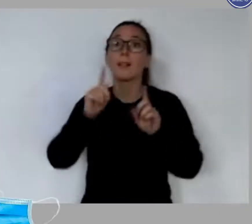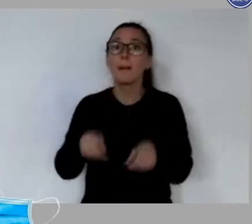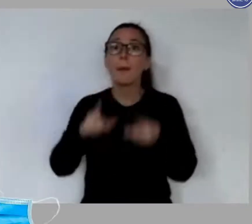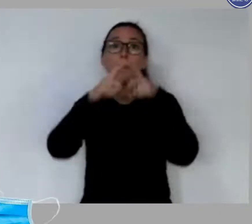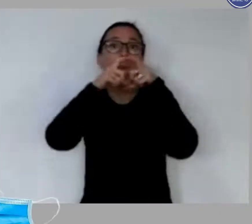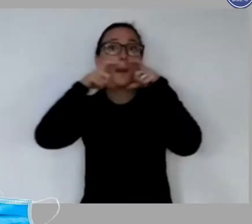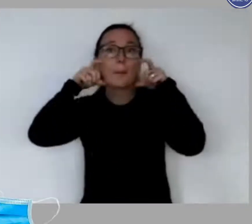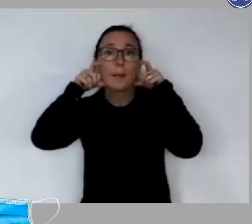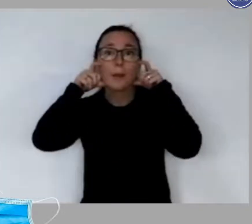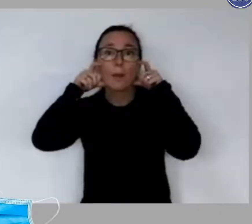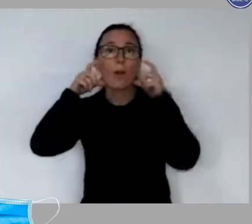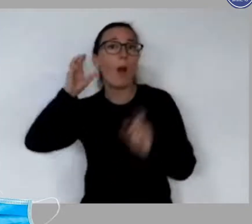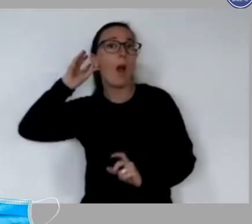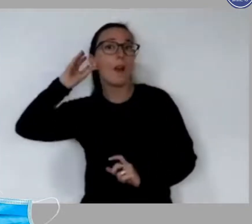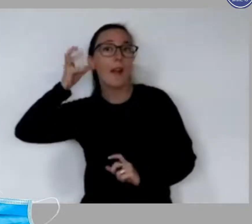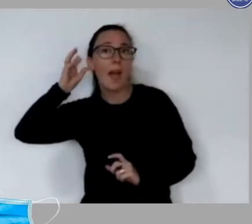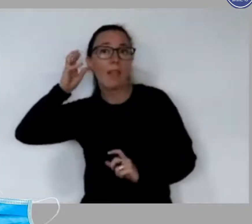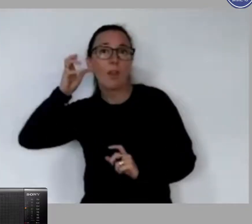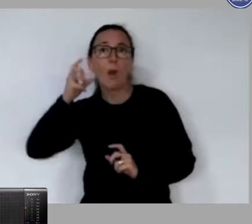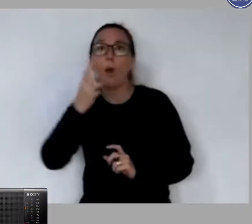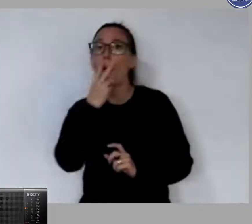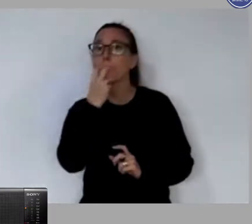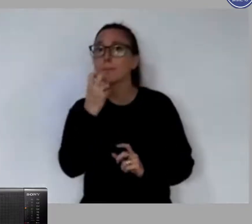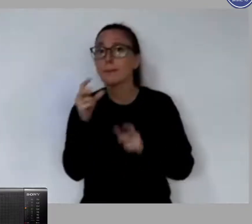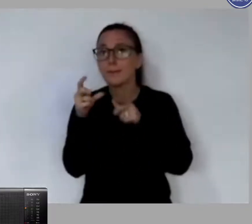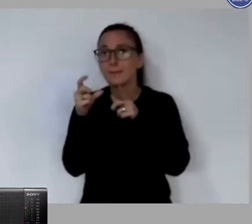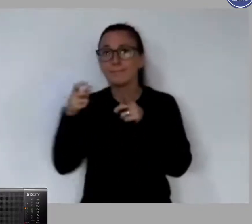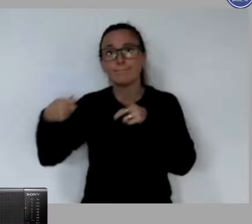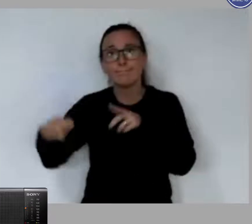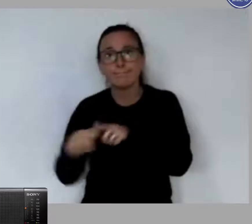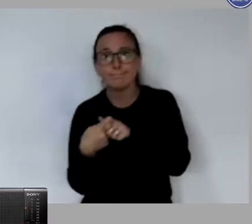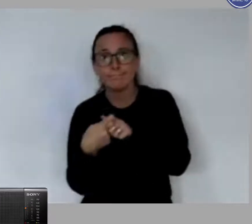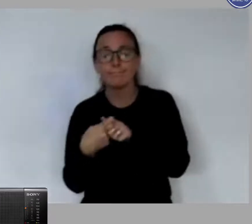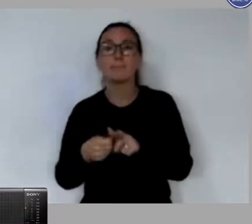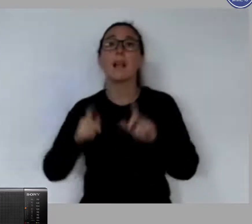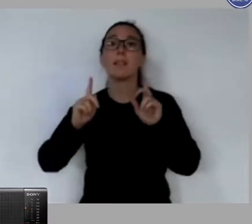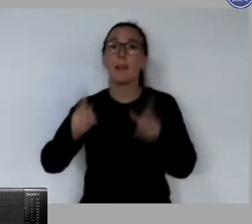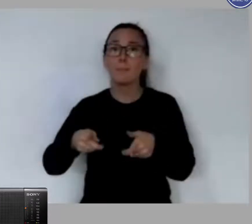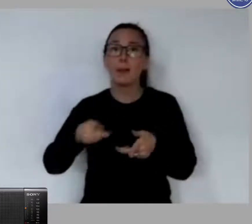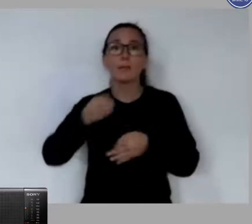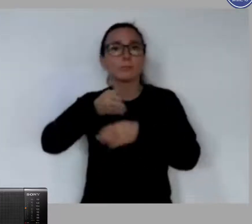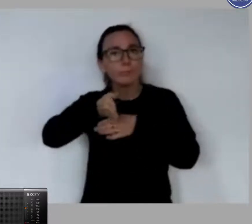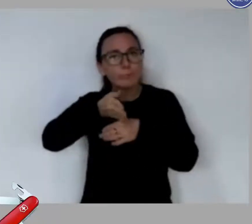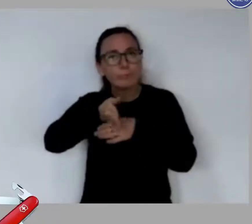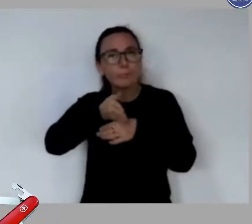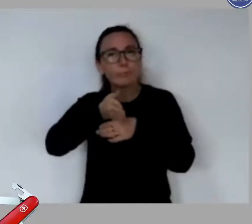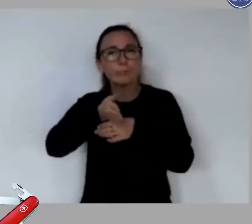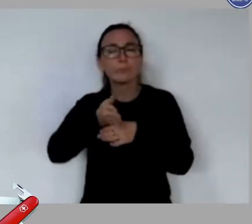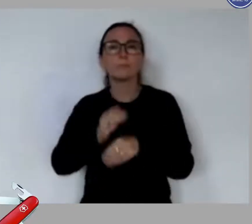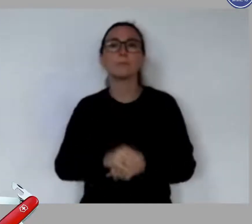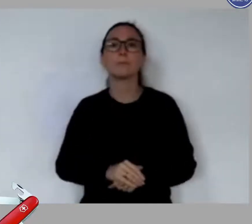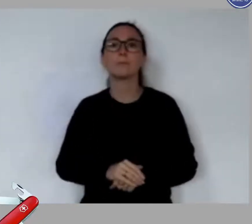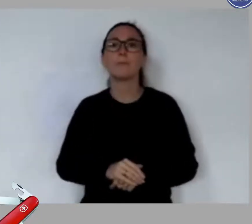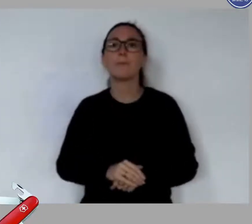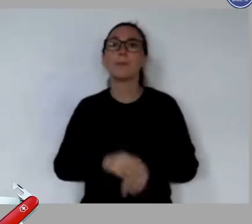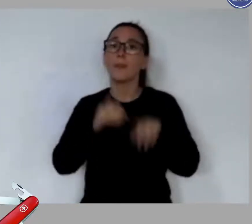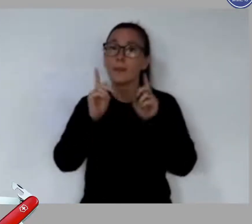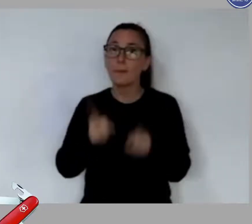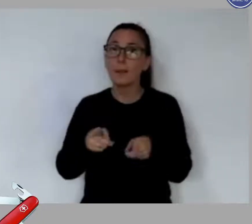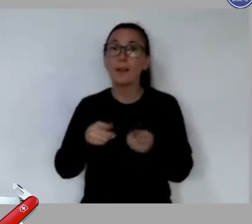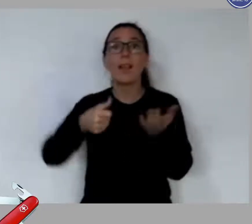Barbijo Radio a pilas Navaja suiza